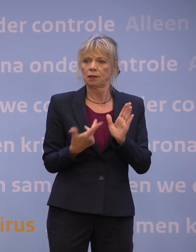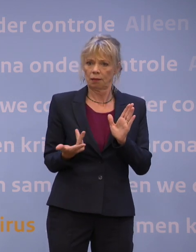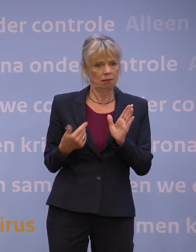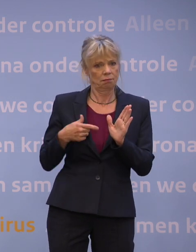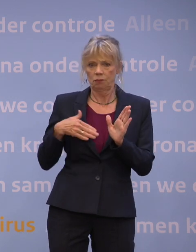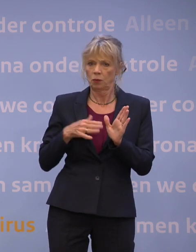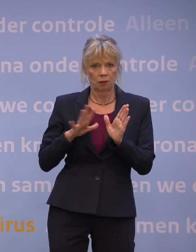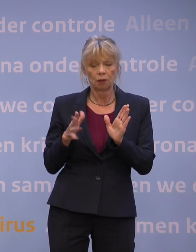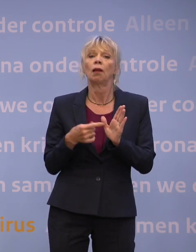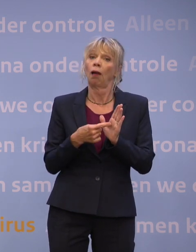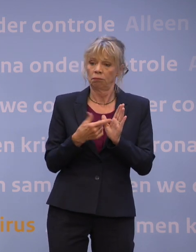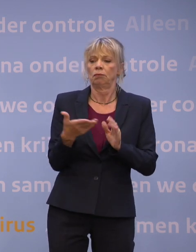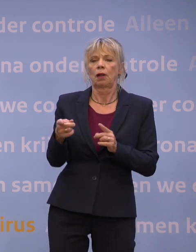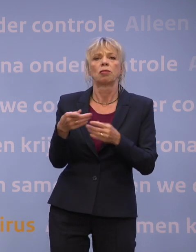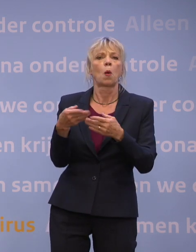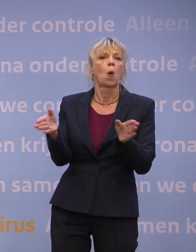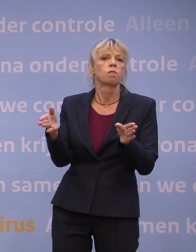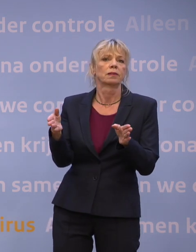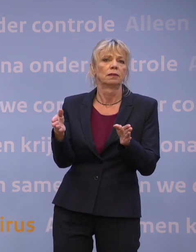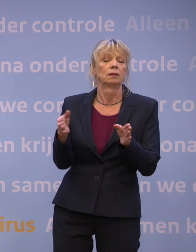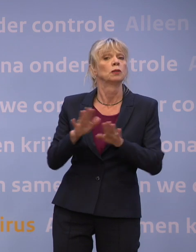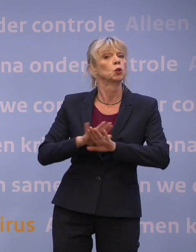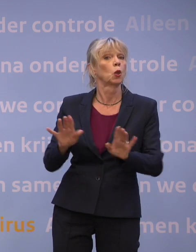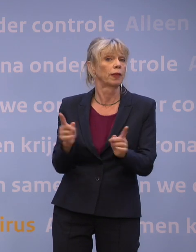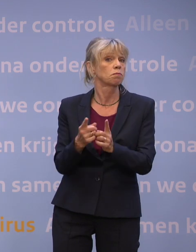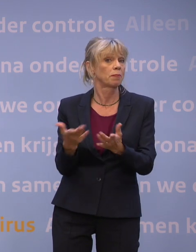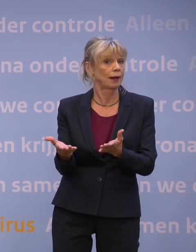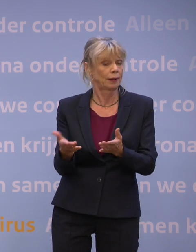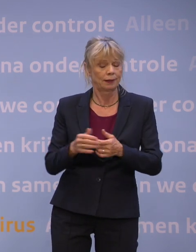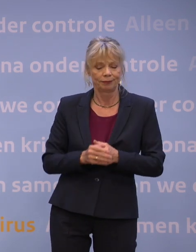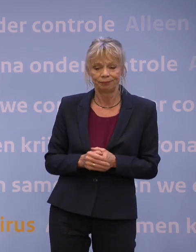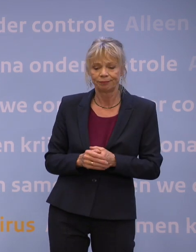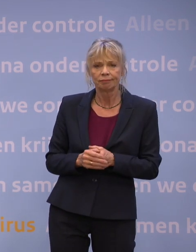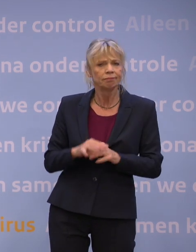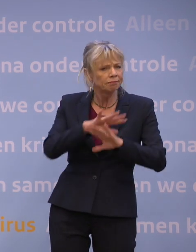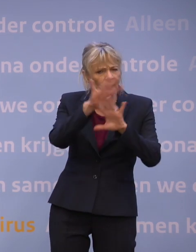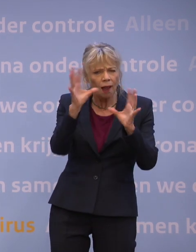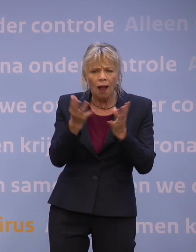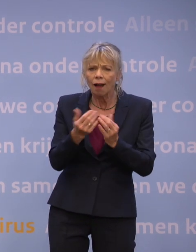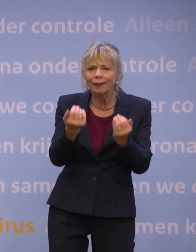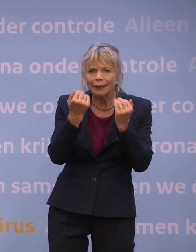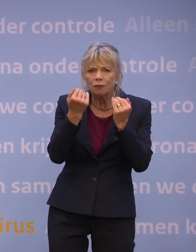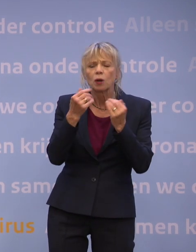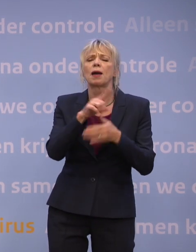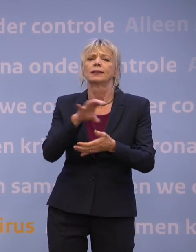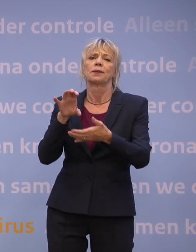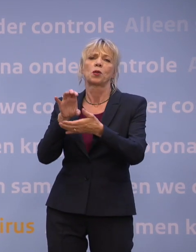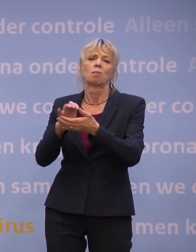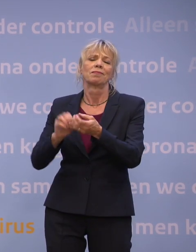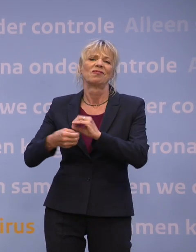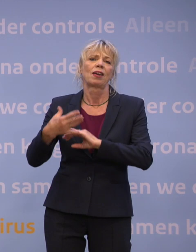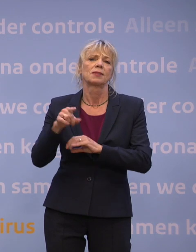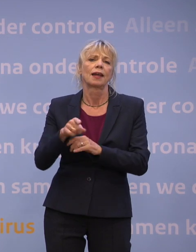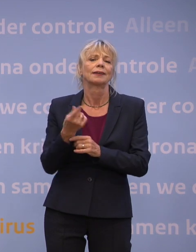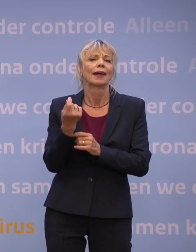beperkingen. Tot zover, en natuurlijk staat alle informatie straks gewoon weer op rijksoverheid.nl.